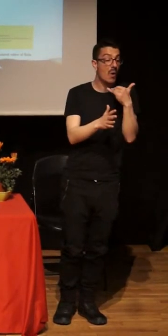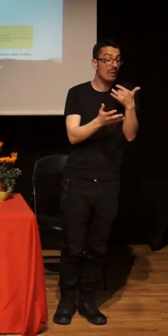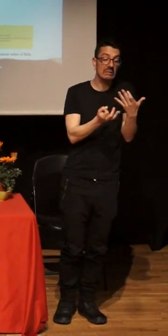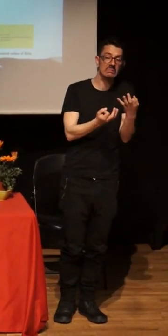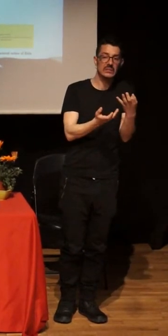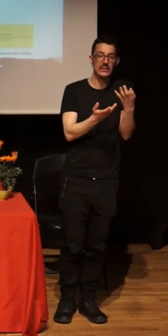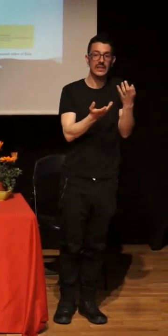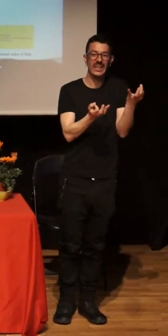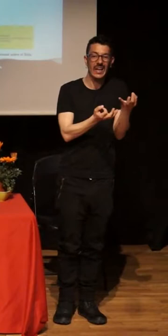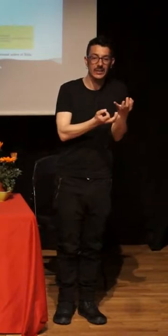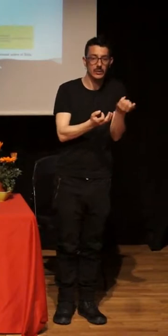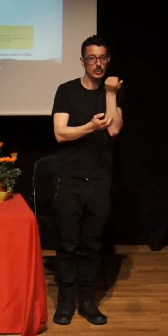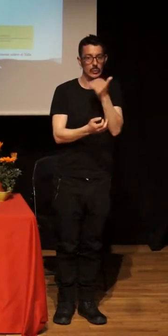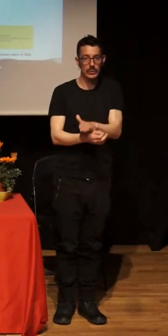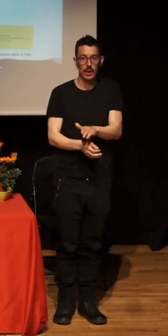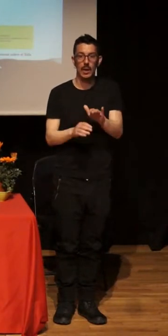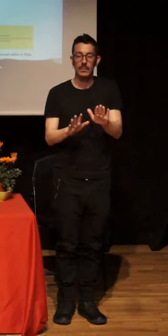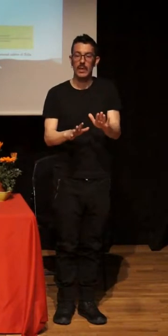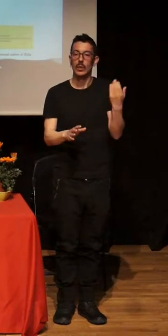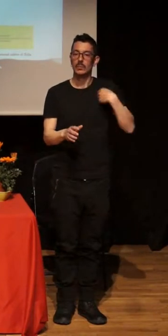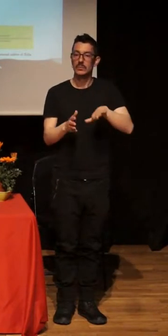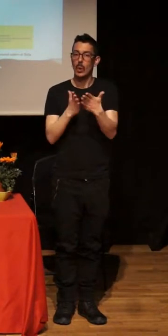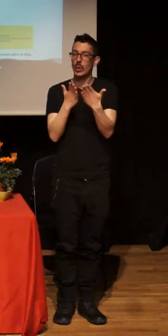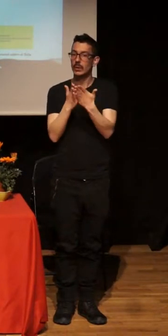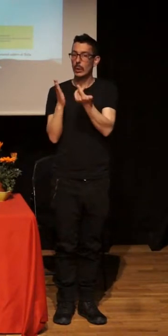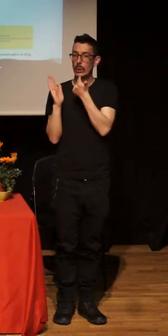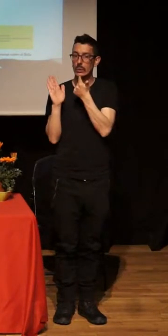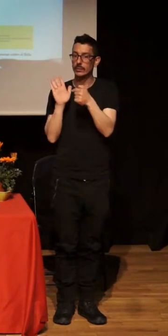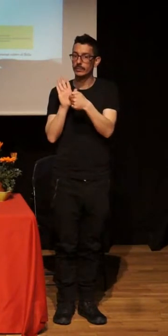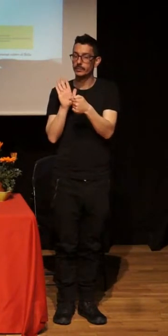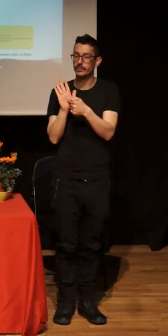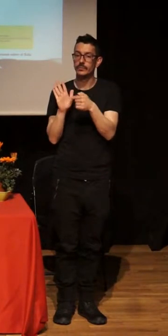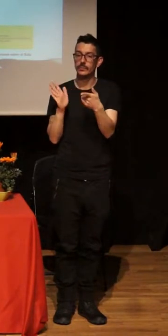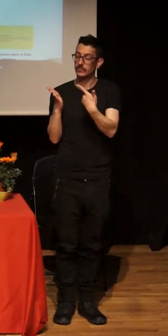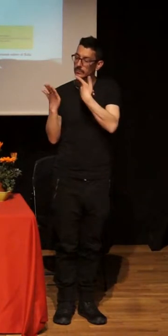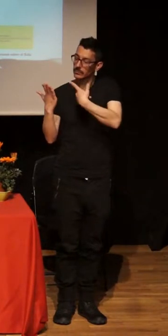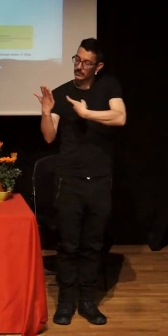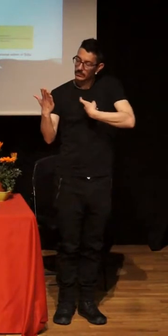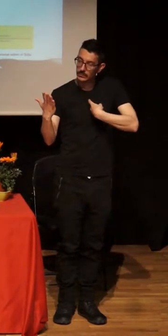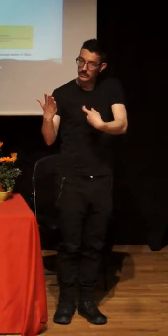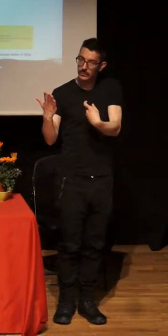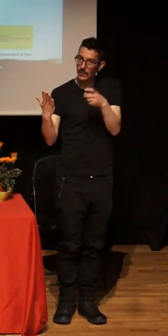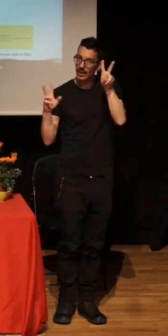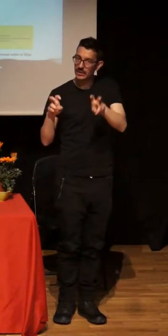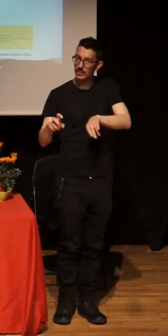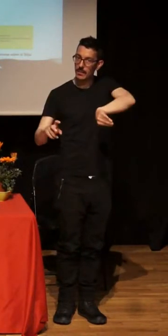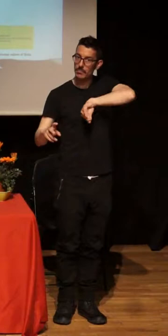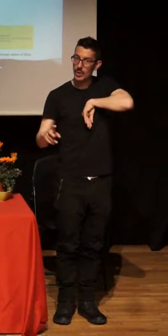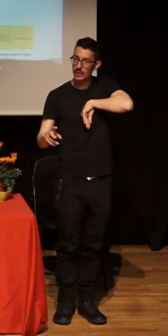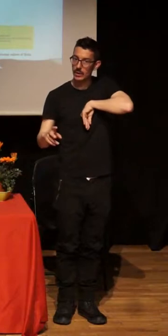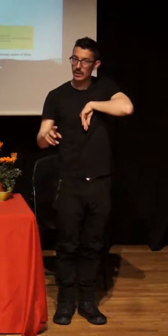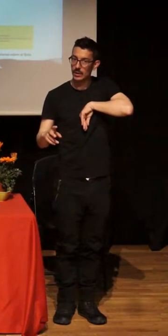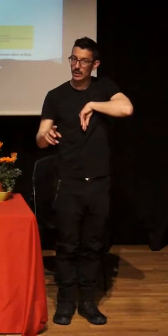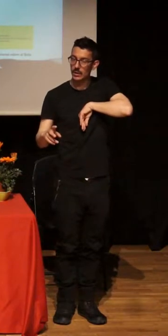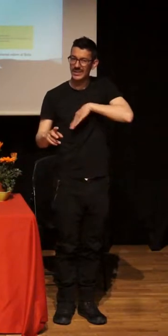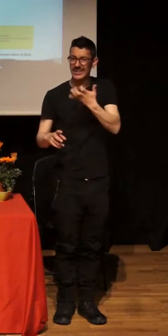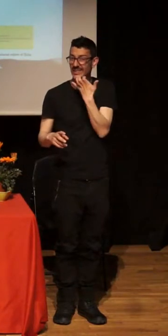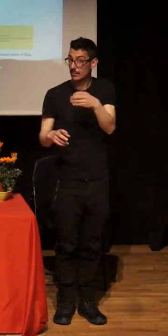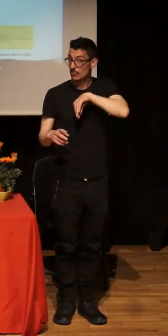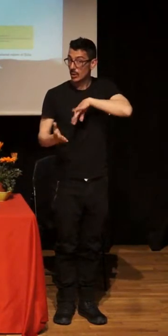Sonda put on the table were, they were asked about the issue of death, so, if there was death, in this case, there were